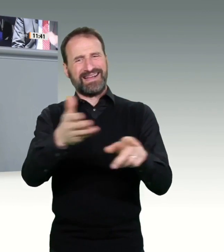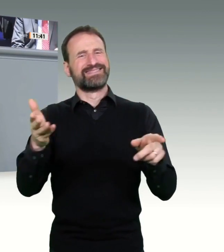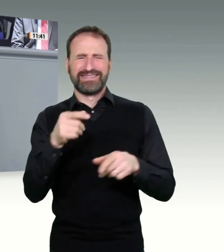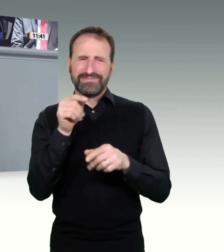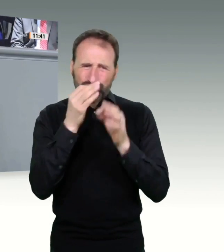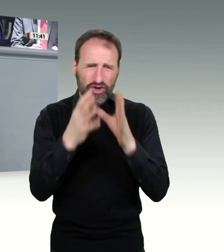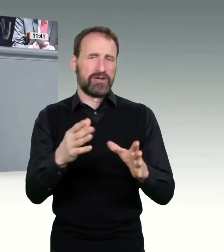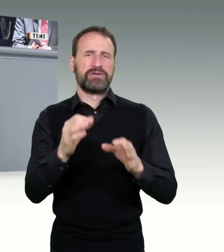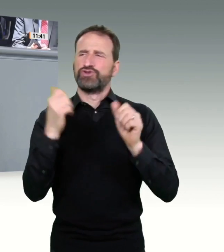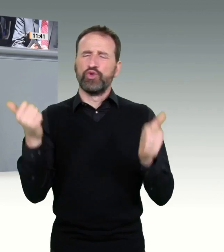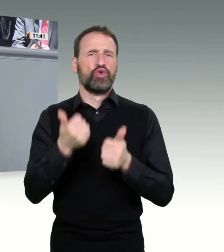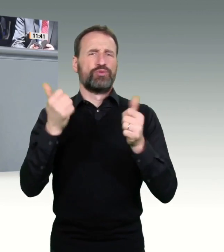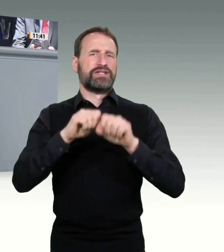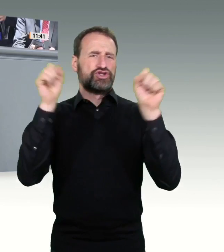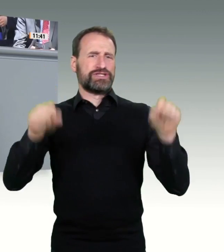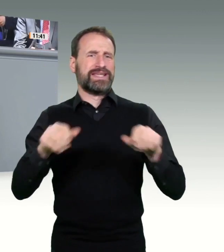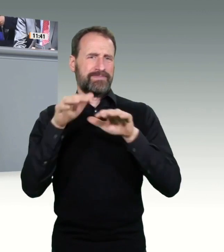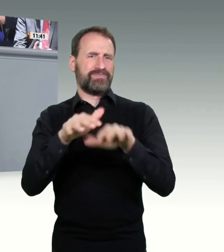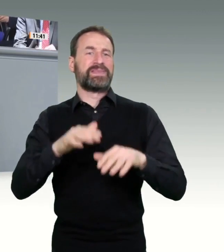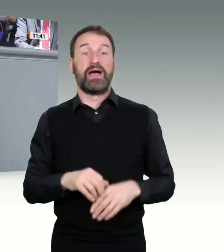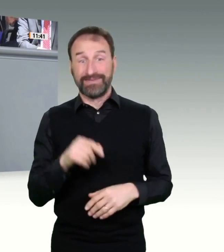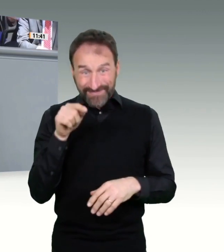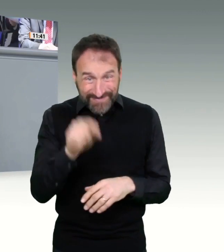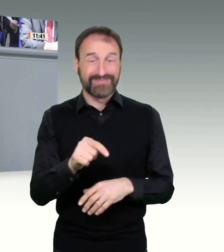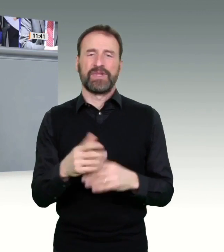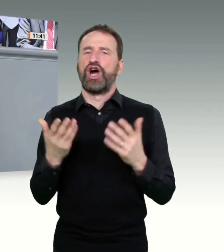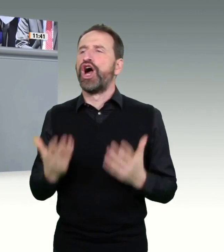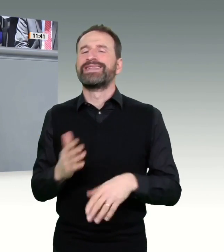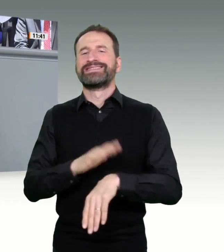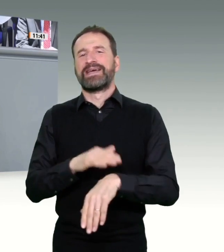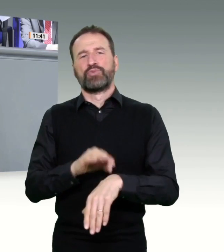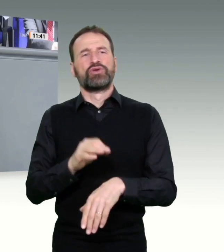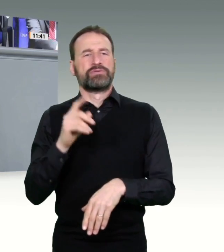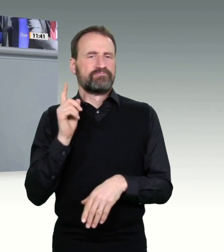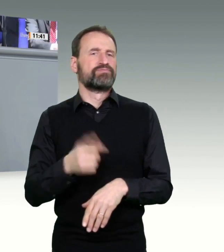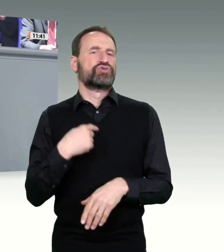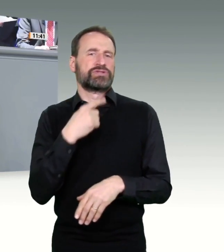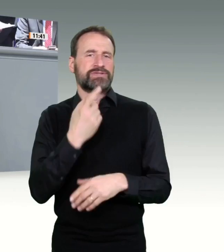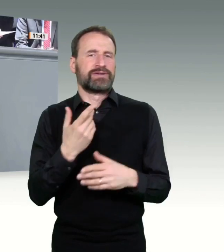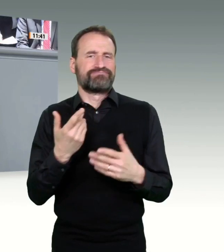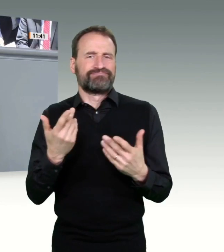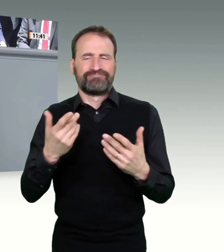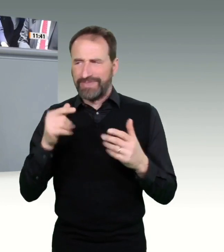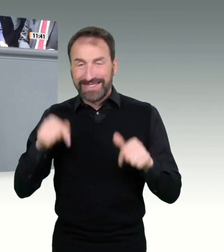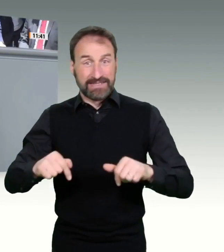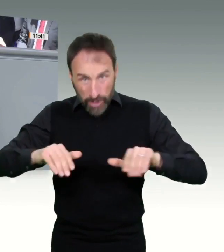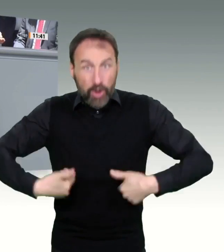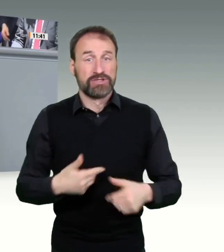bei den Grippeimpfstoffen der Fall wäre, dann wären wir halt bei vier Impfungen am Tag für die Arztpraxen. Deswegen ist das einfach eine